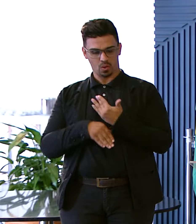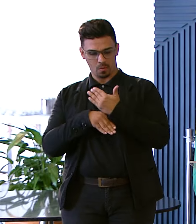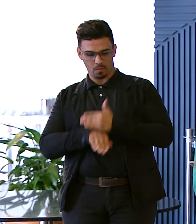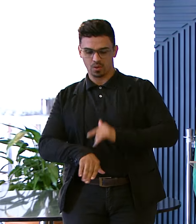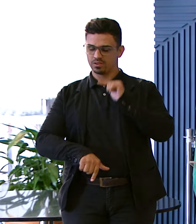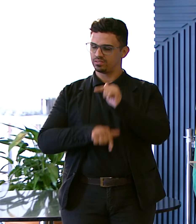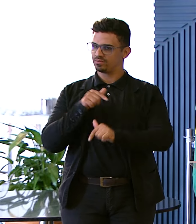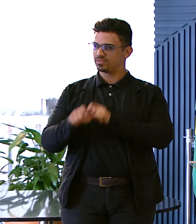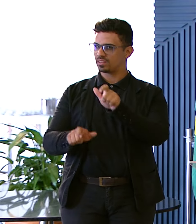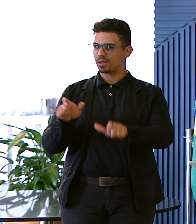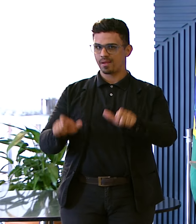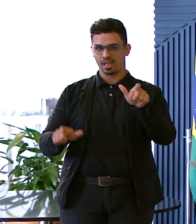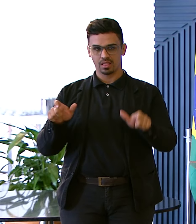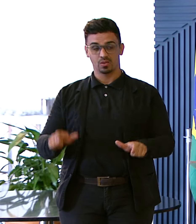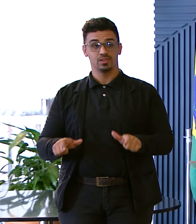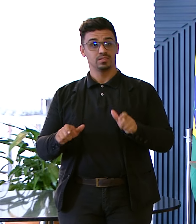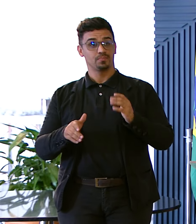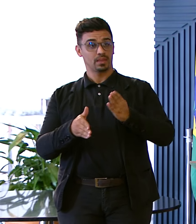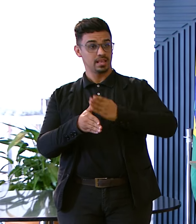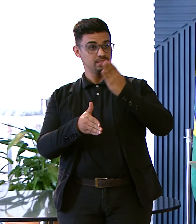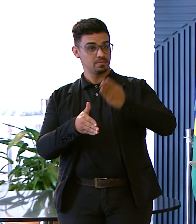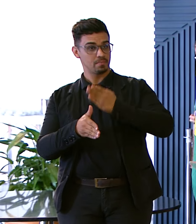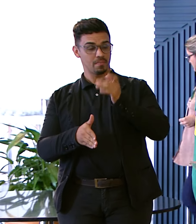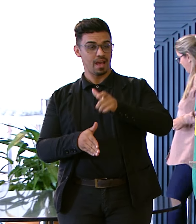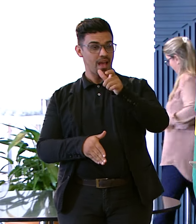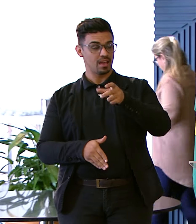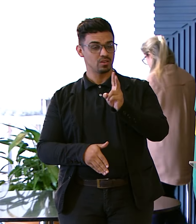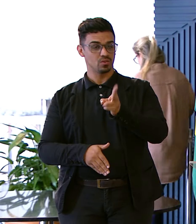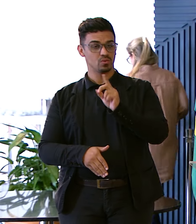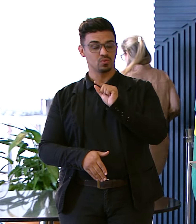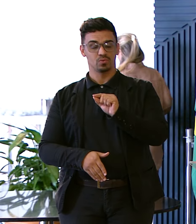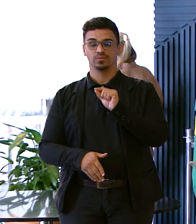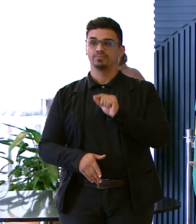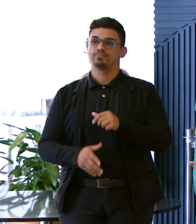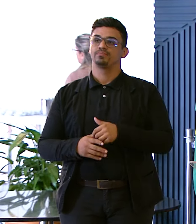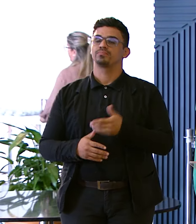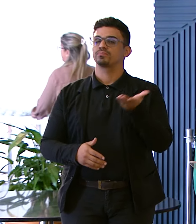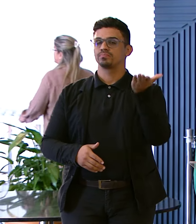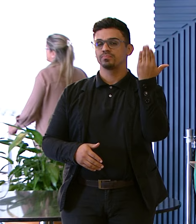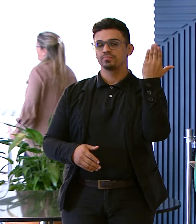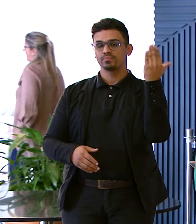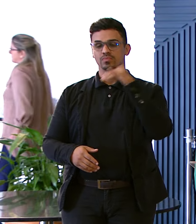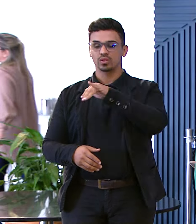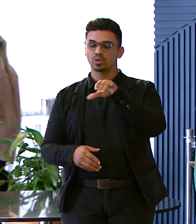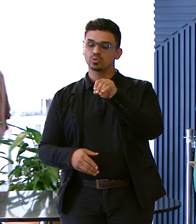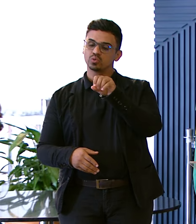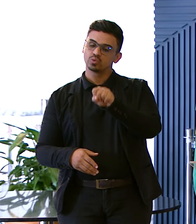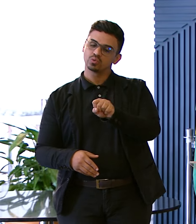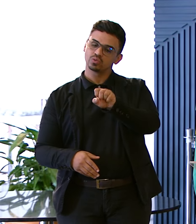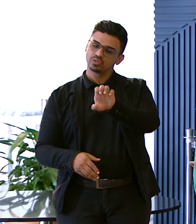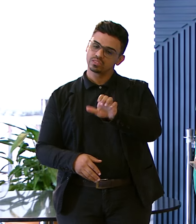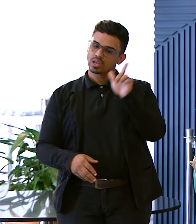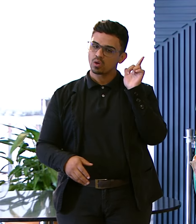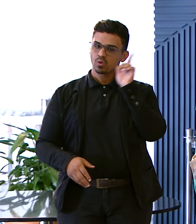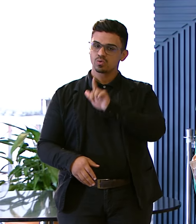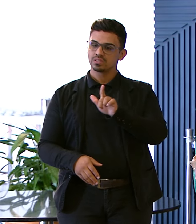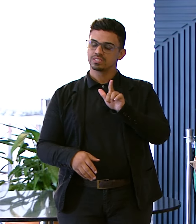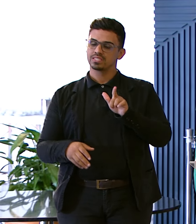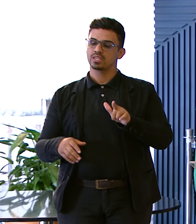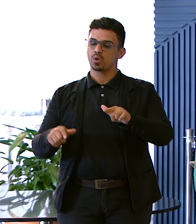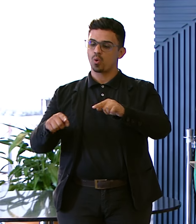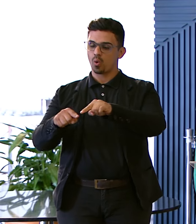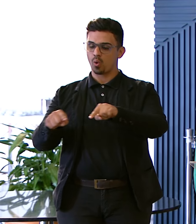Este bairro Este Quando Senhor José Conseguiu Um terreno